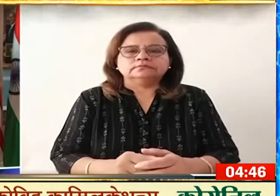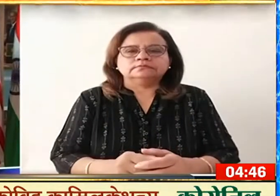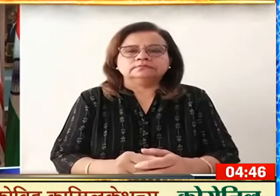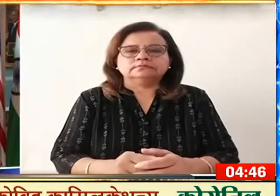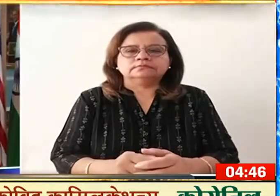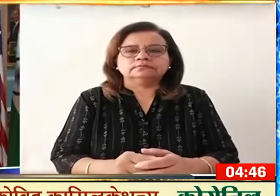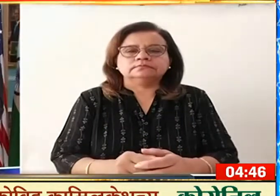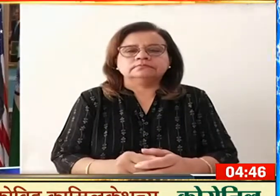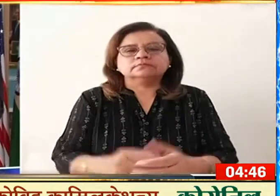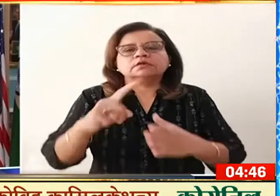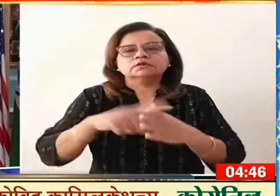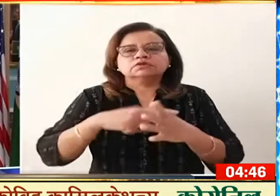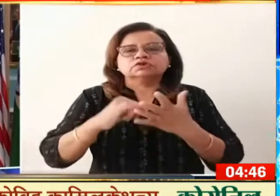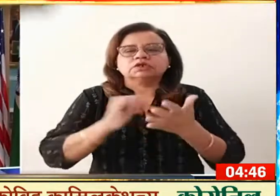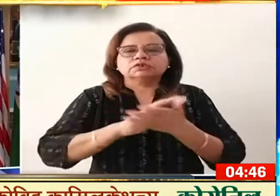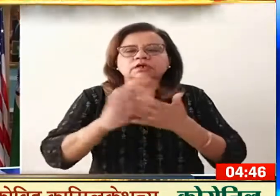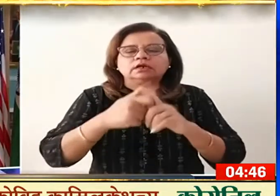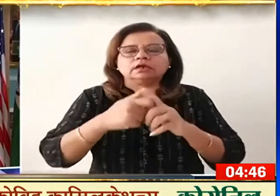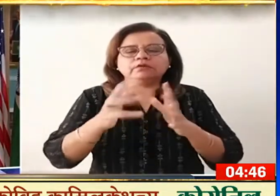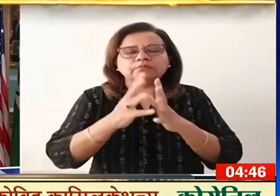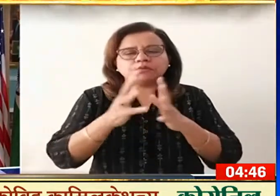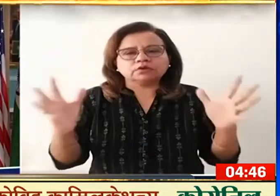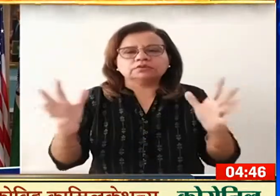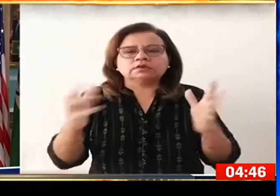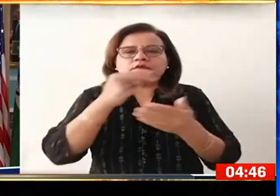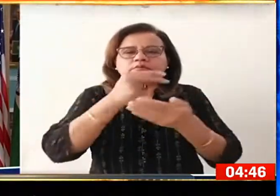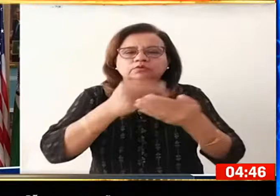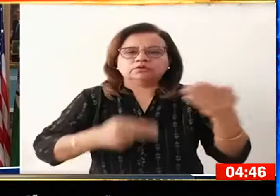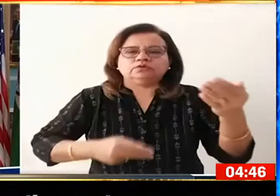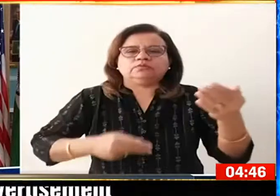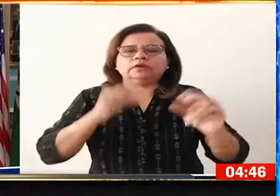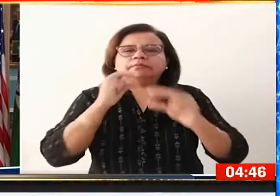जैशंकर ने कहा कि हमने बहुत सारे मुद्दों पर चर्चा की